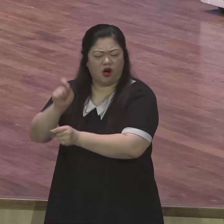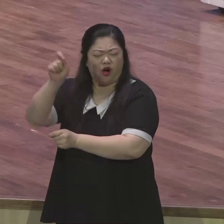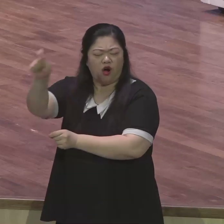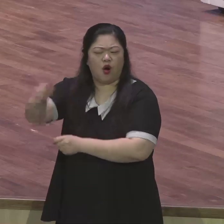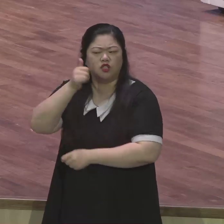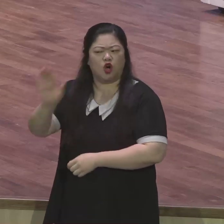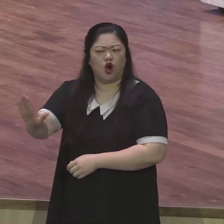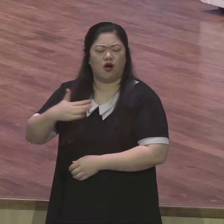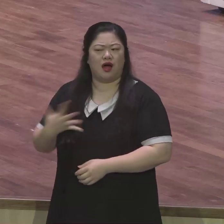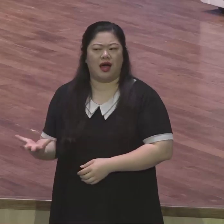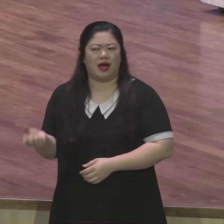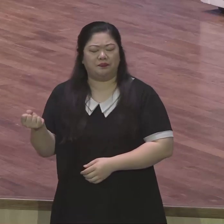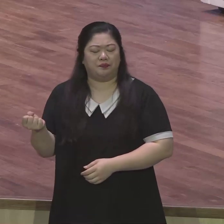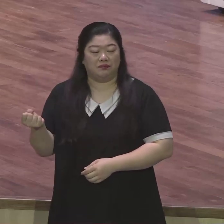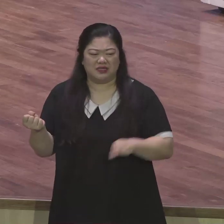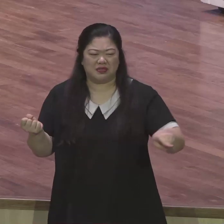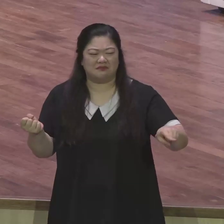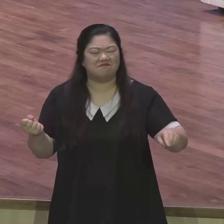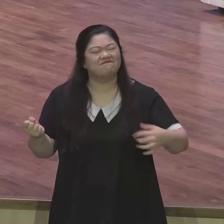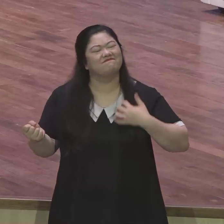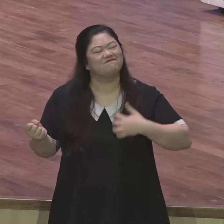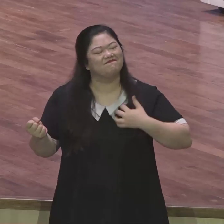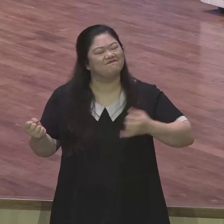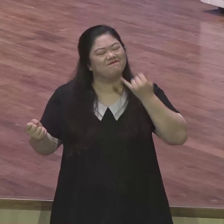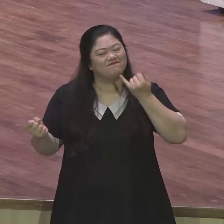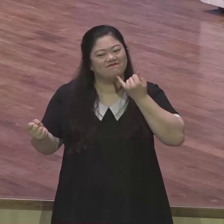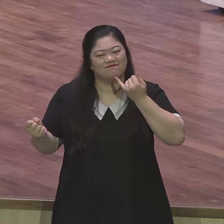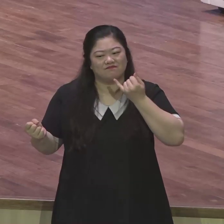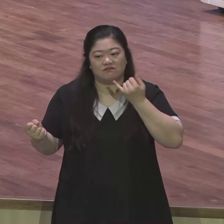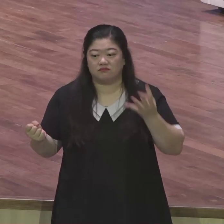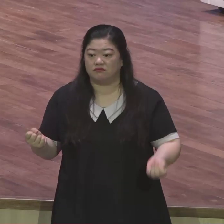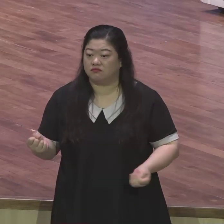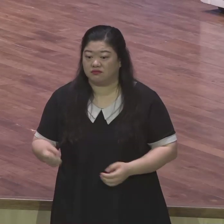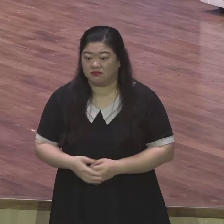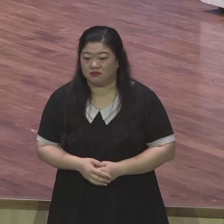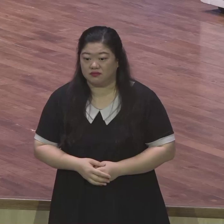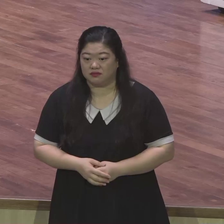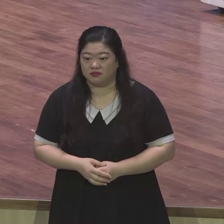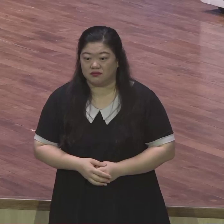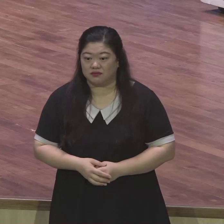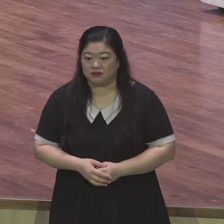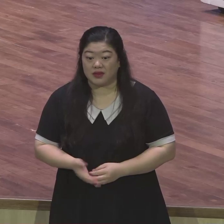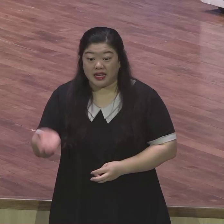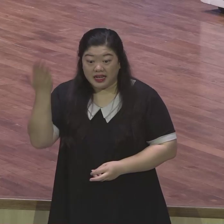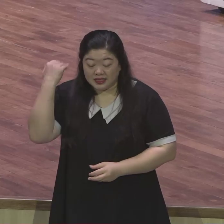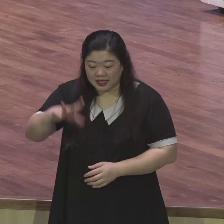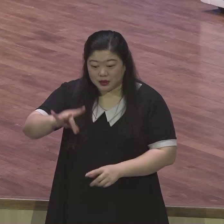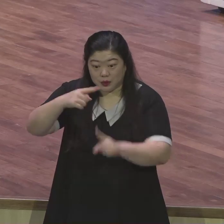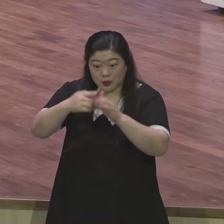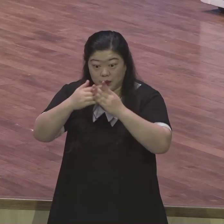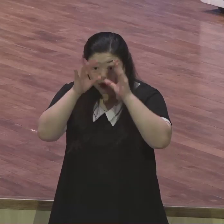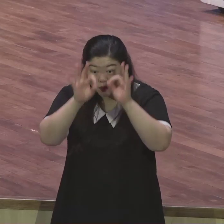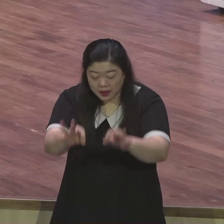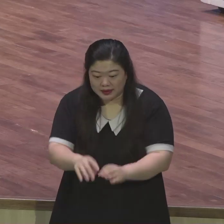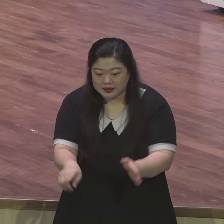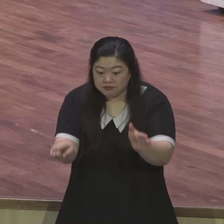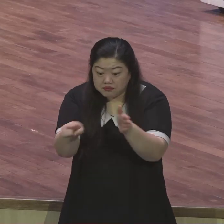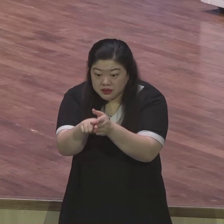누구보다 신실하게 예수 그리스도를 믿었던 자들이에요 동기 없이 오직 복음 증거만을 위해서 살았던 사람들이에요